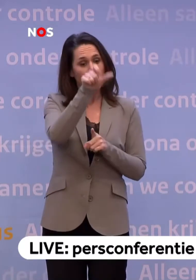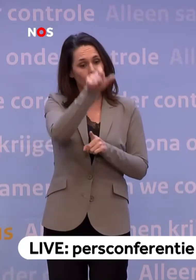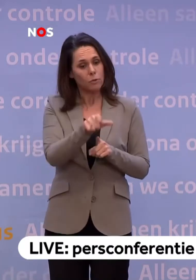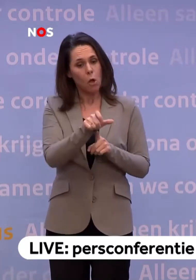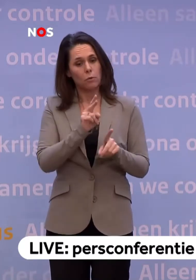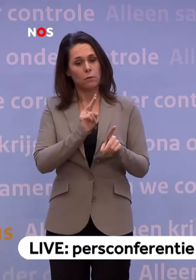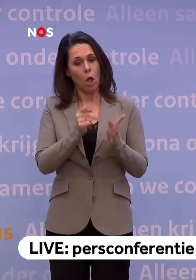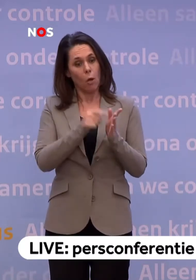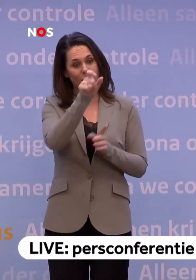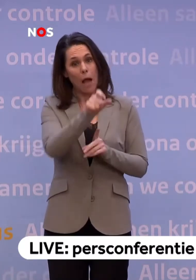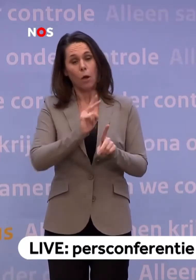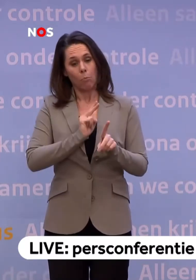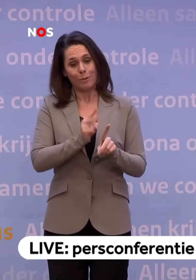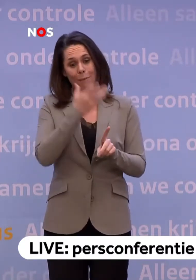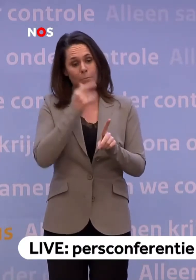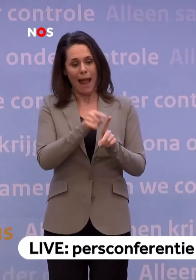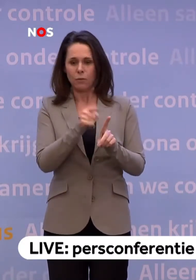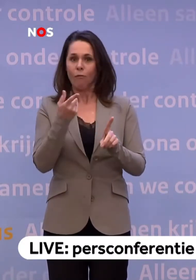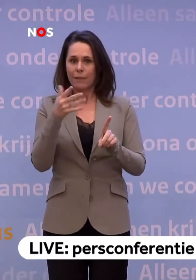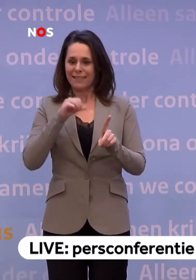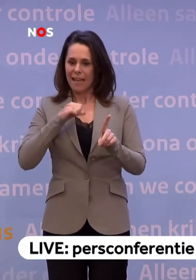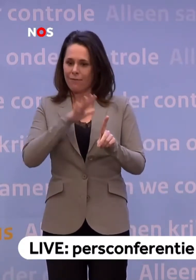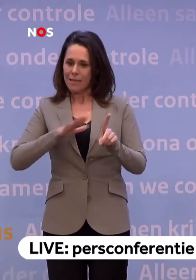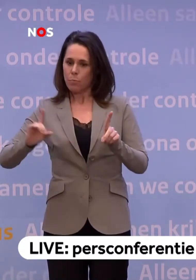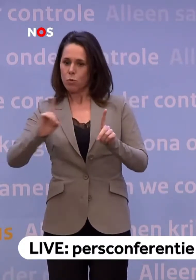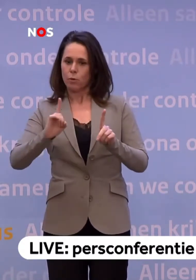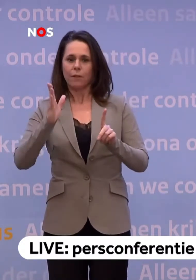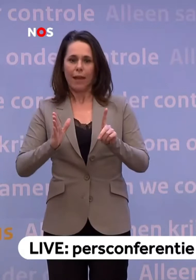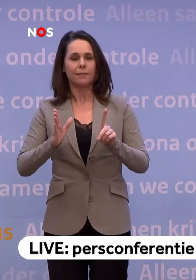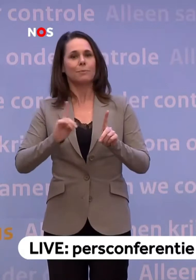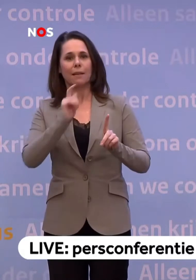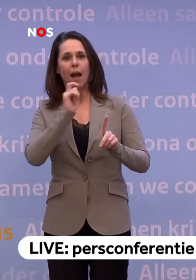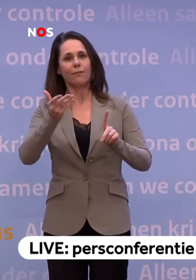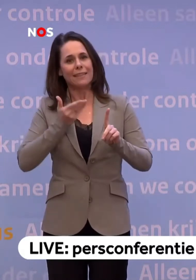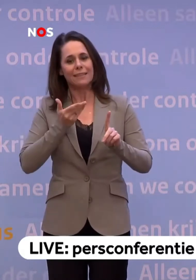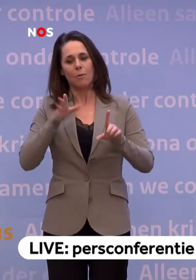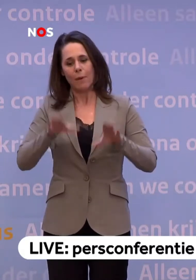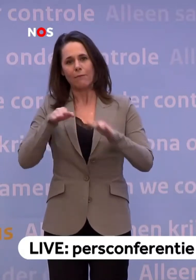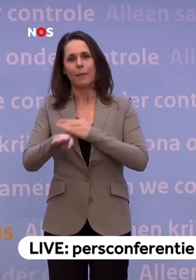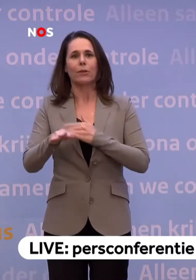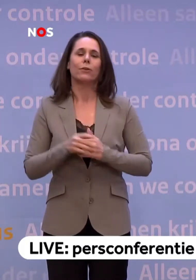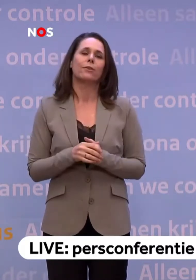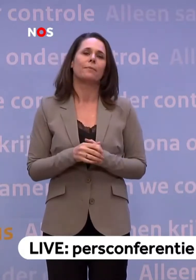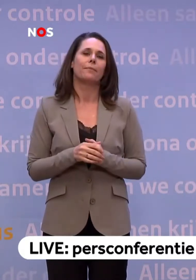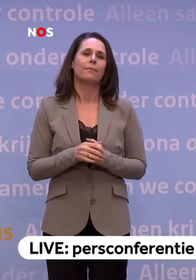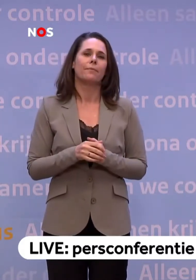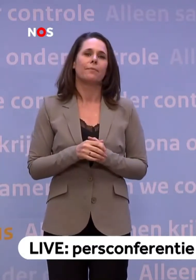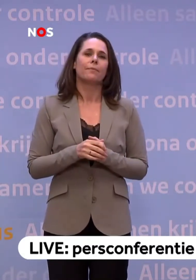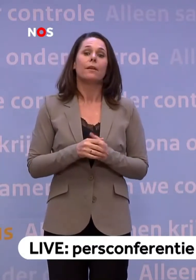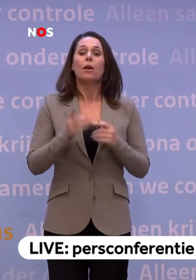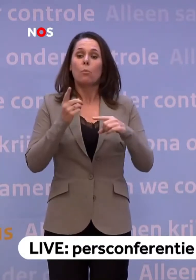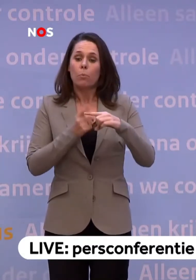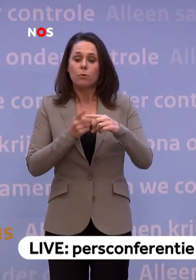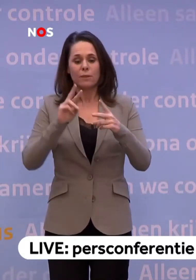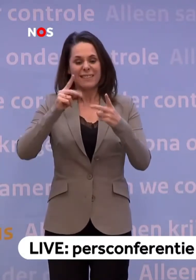andere gebruiker die besmet blijkt te zijn. Je krijgt dan het advies om binnen te blijven. En je krijgt het verzoek om